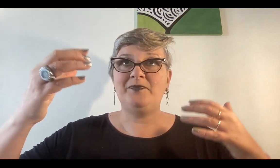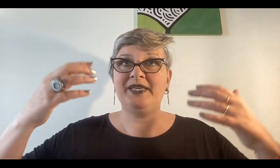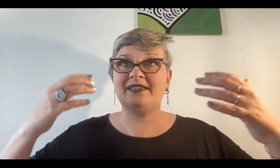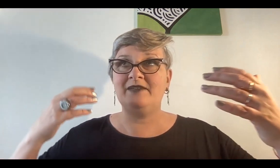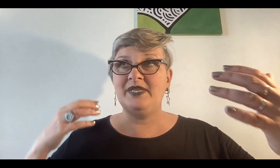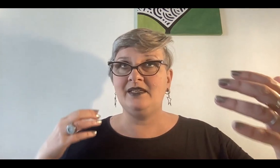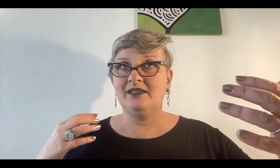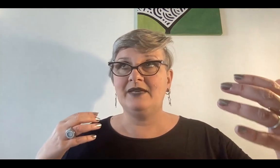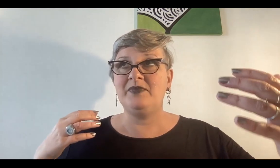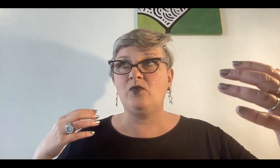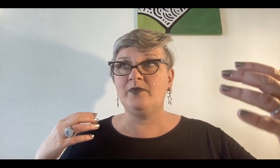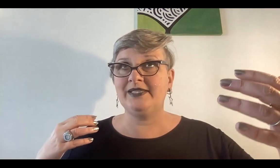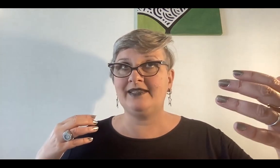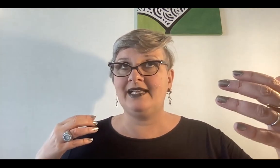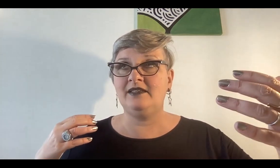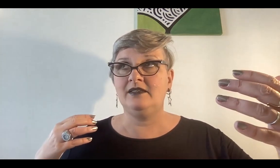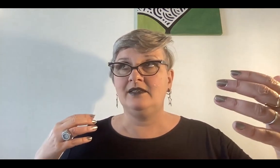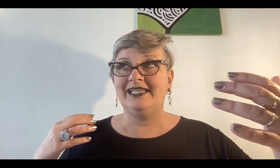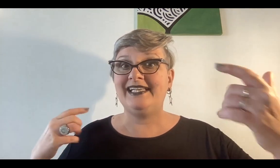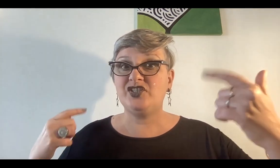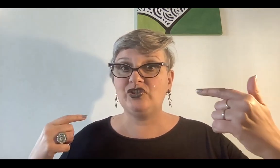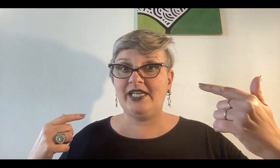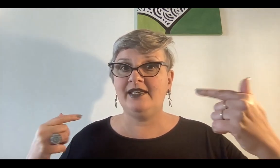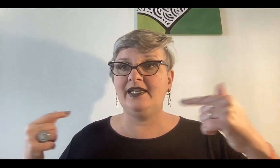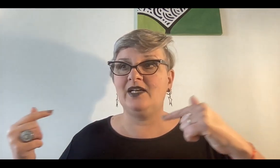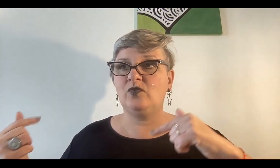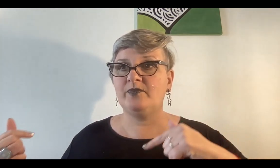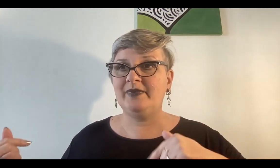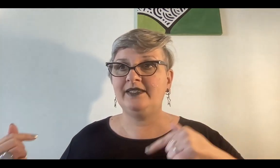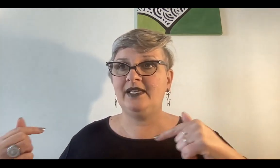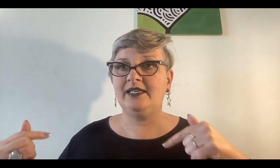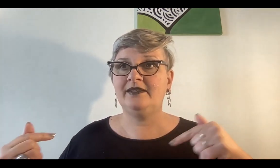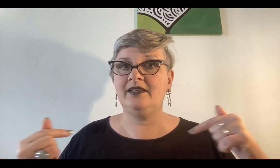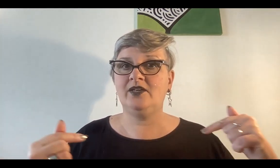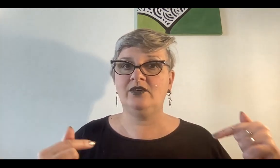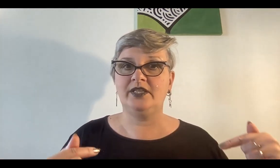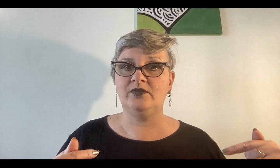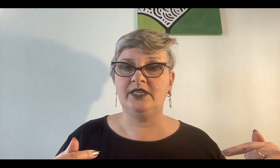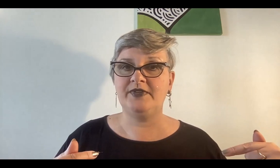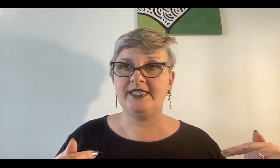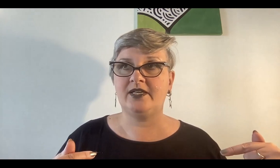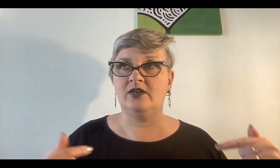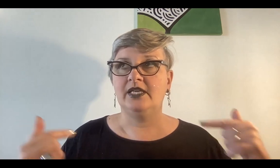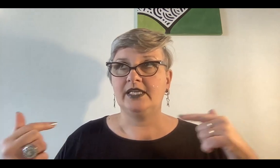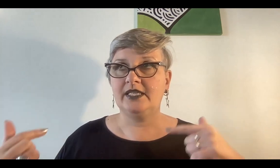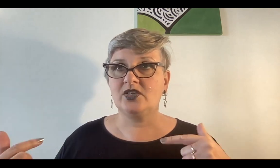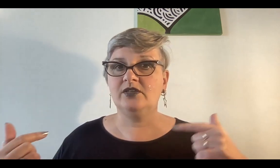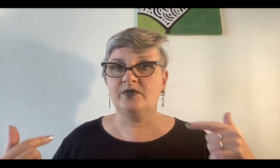despierta a mí, mi cuerpo astral, que sostiene al cuerpo mental, etérico y físico, que son los